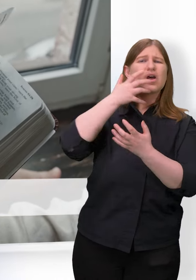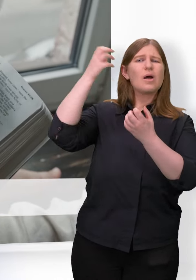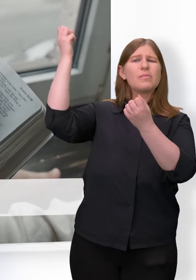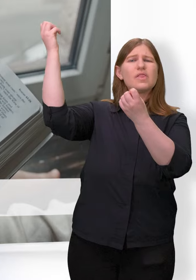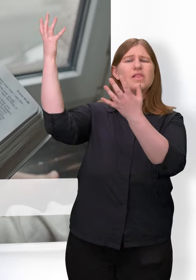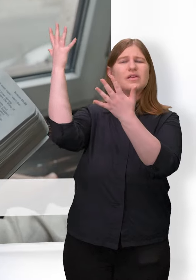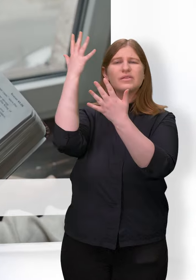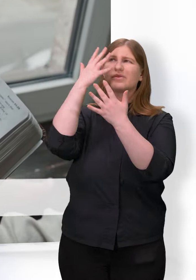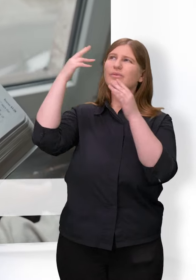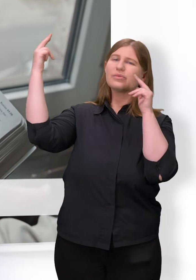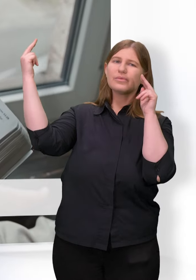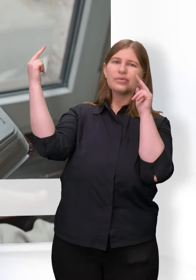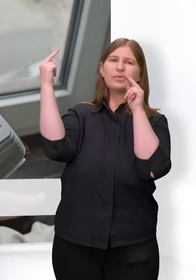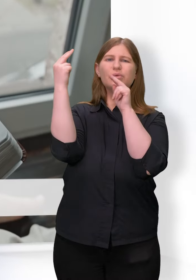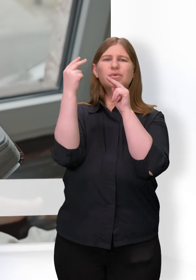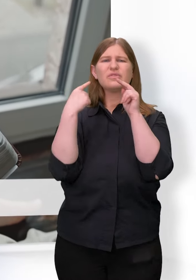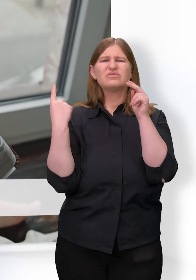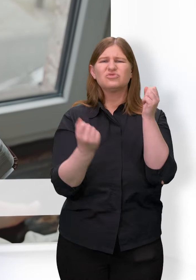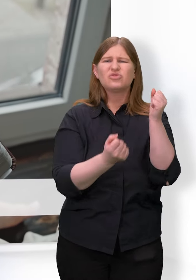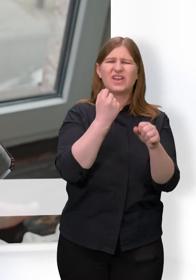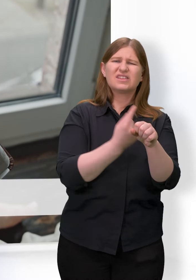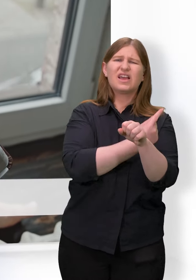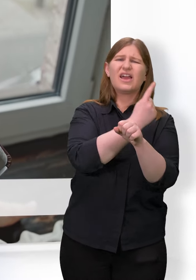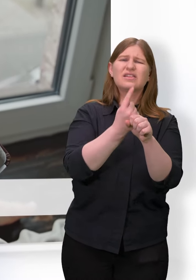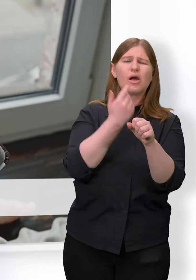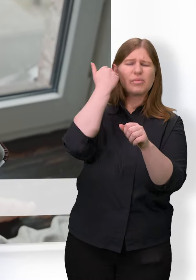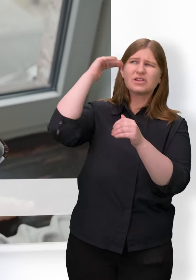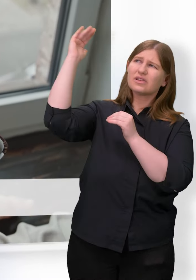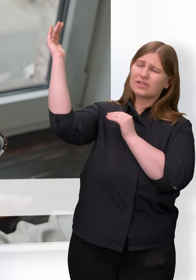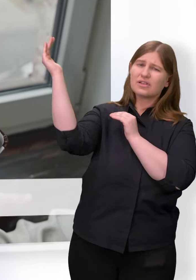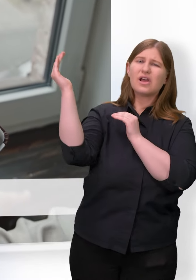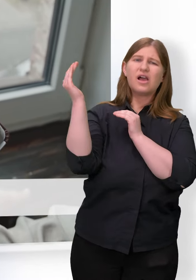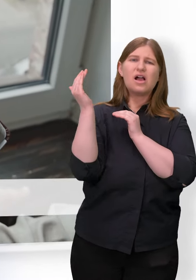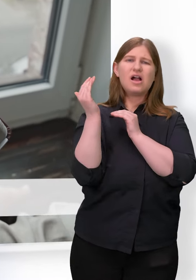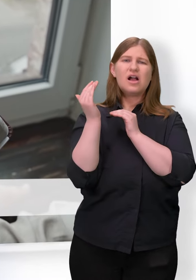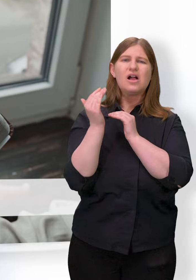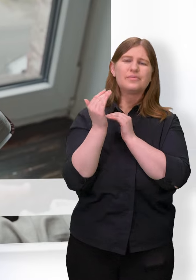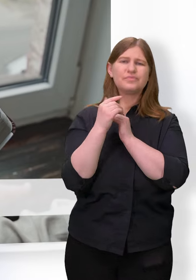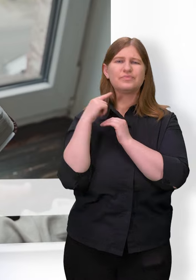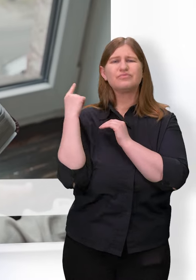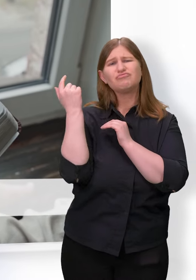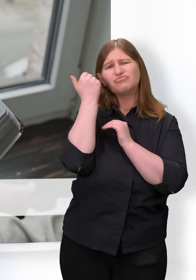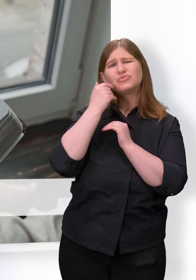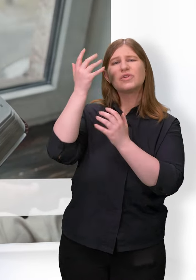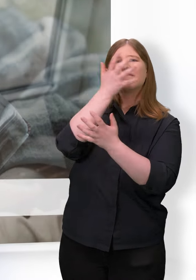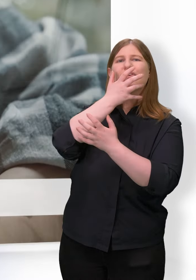Angesicht, sei nahe in schweren Zeiten, vor